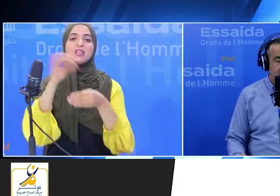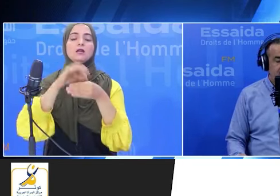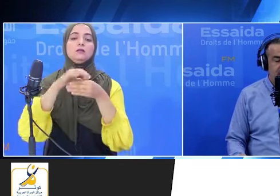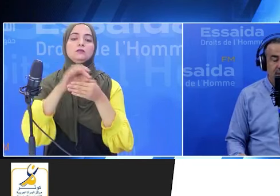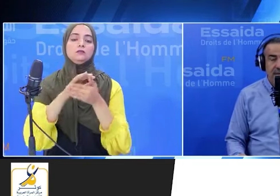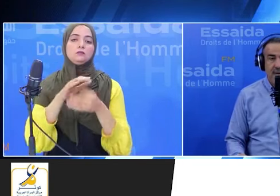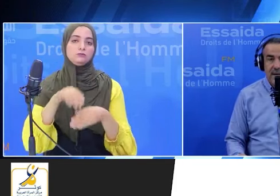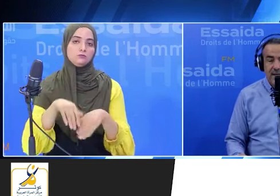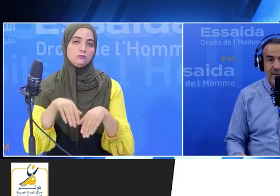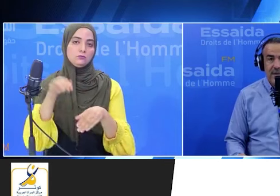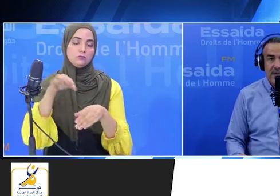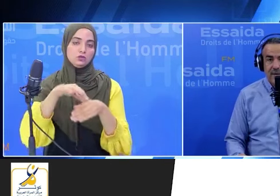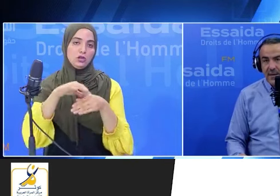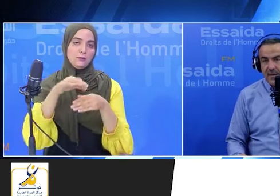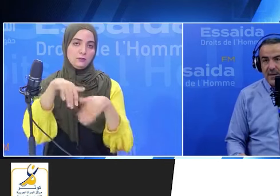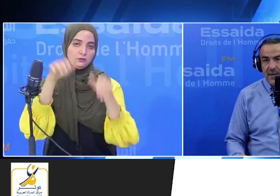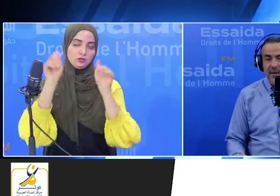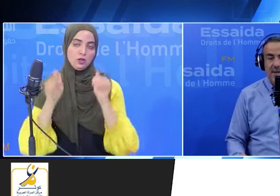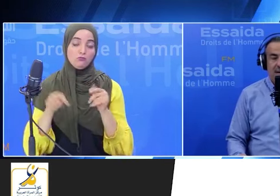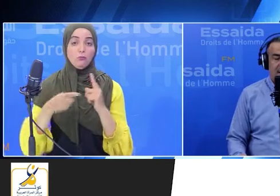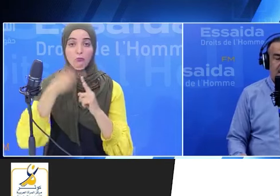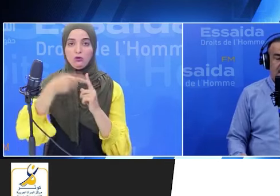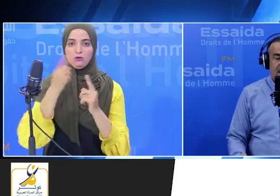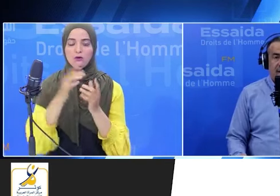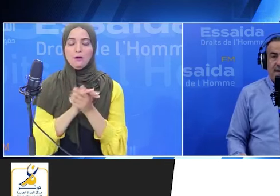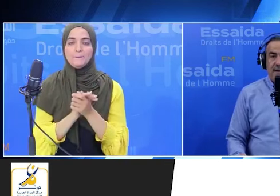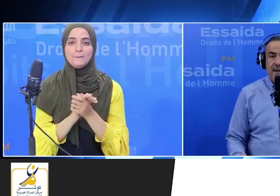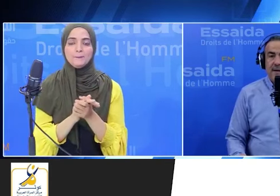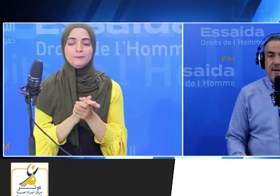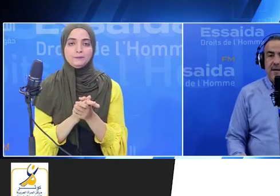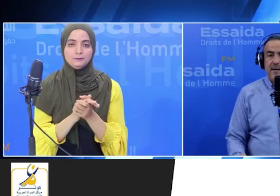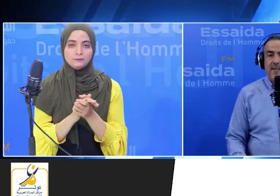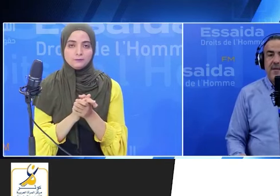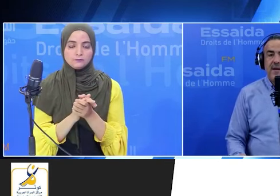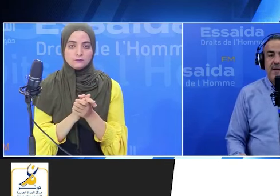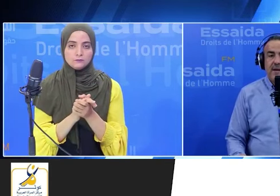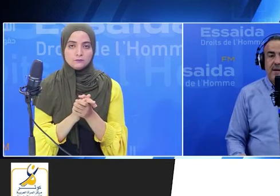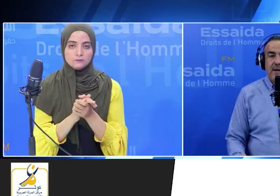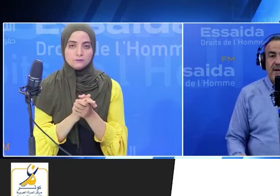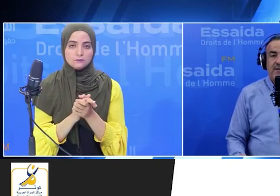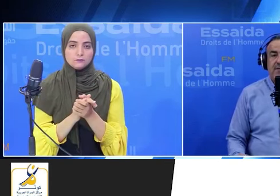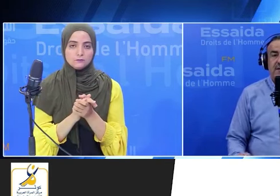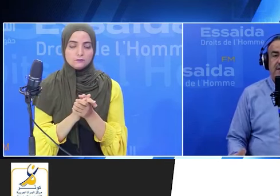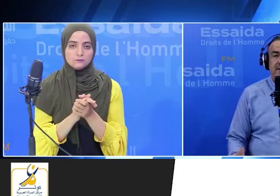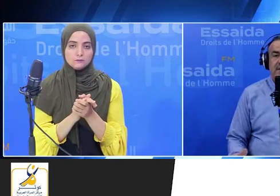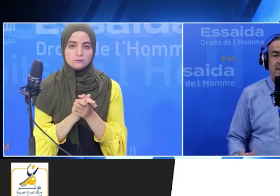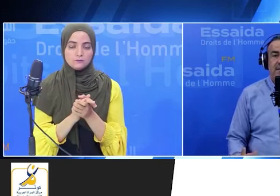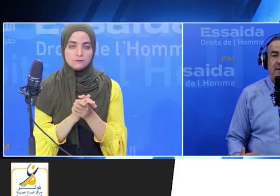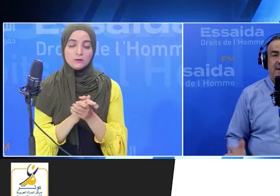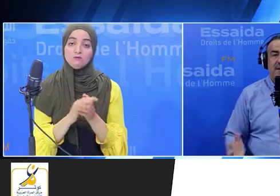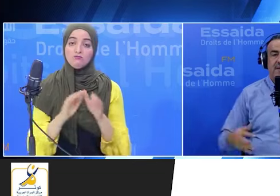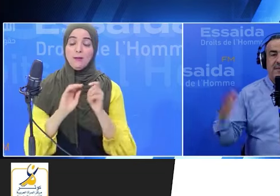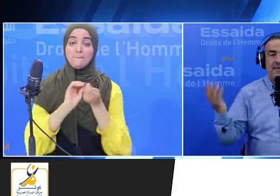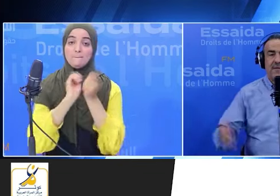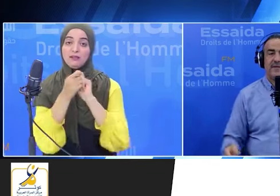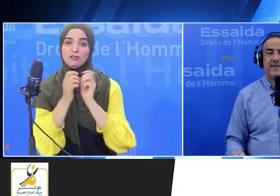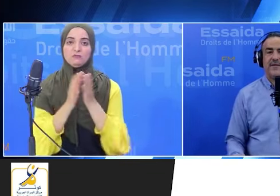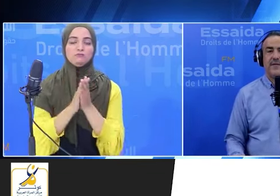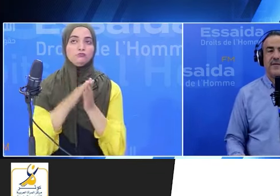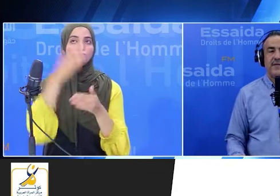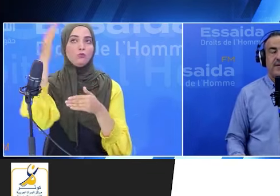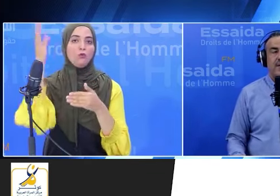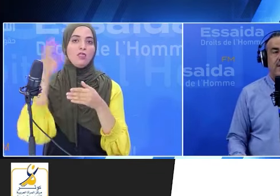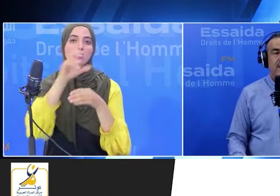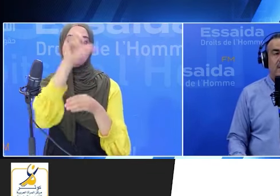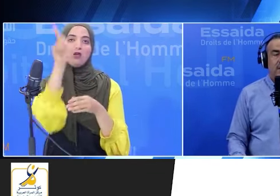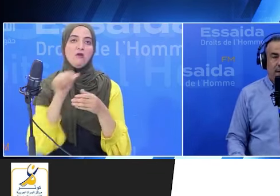النظر لها أهميتها نظراً لبناء الجمهورية جديدة بناء النظام السياسي